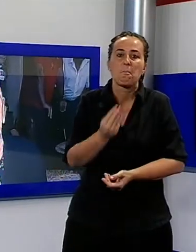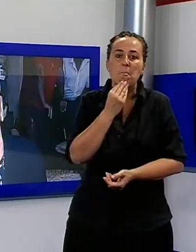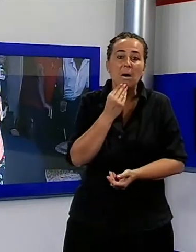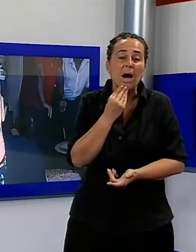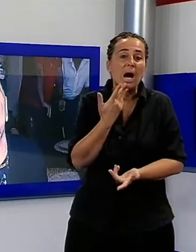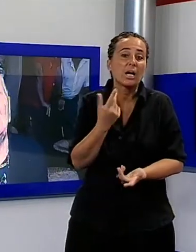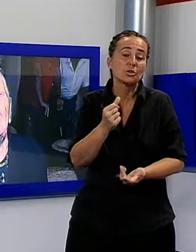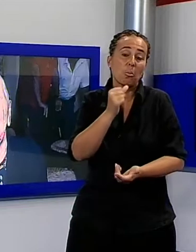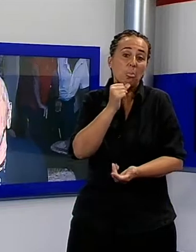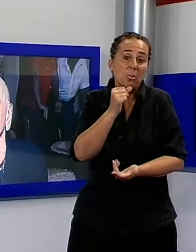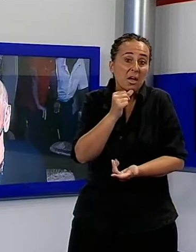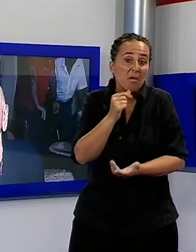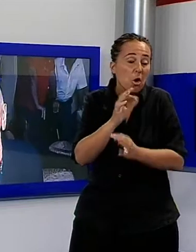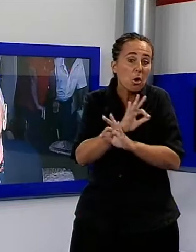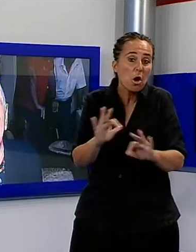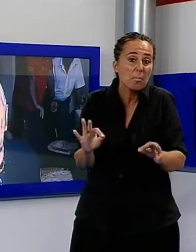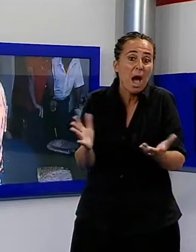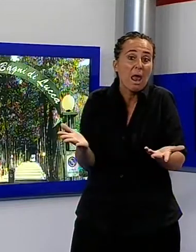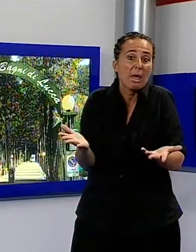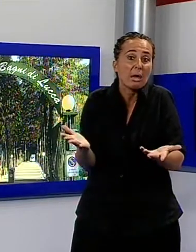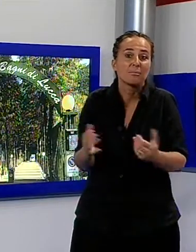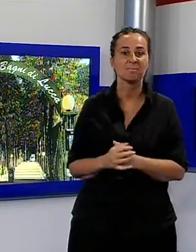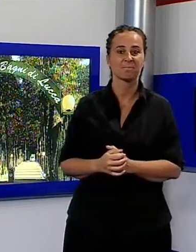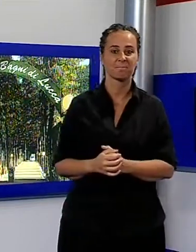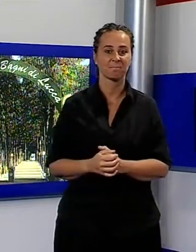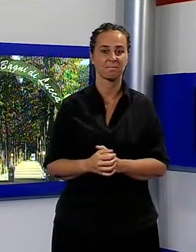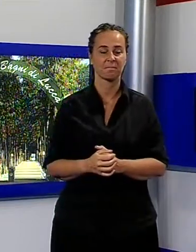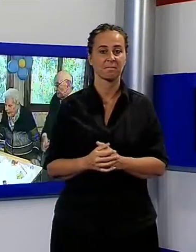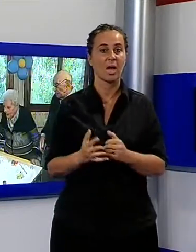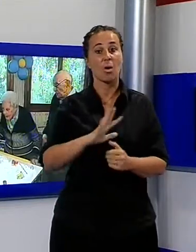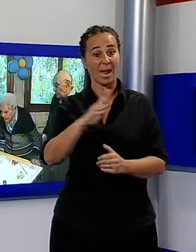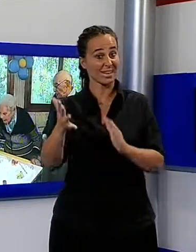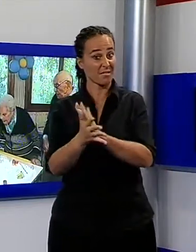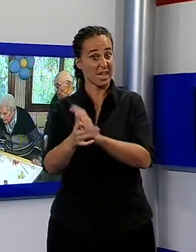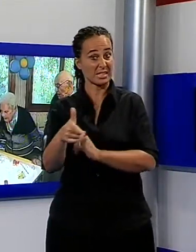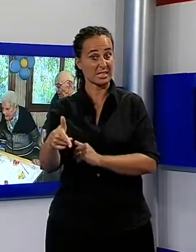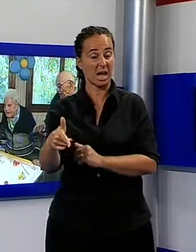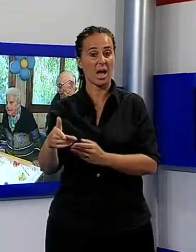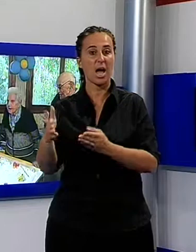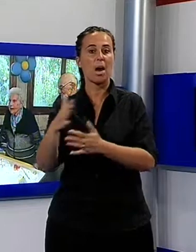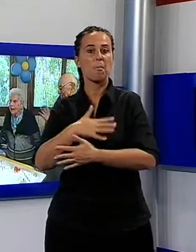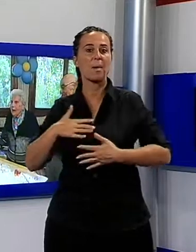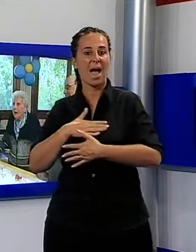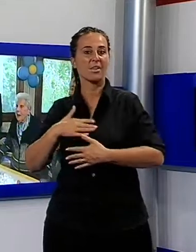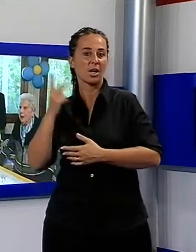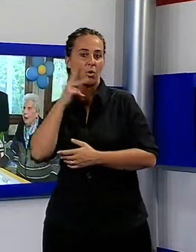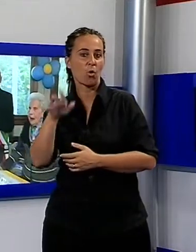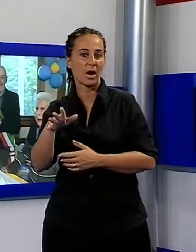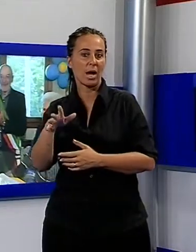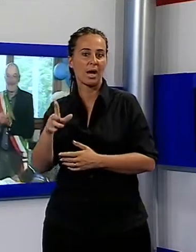basta. Da una festa all'altra. Qui siamo a Bagni di Lucca al circolo del tennis dove